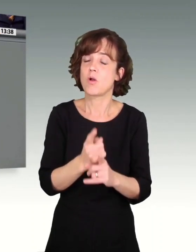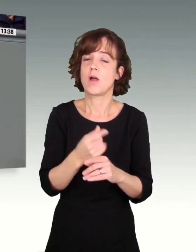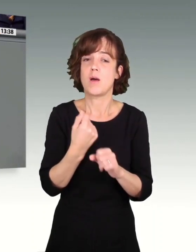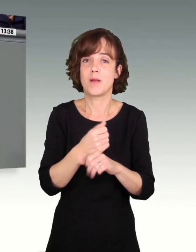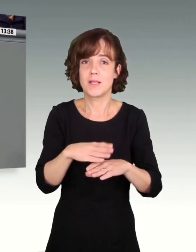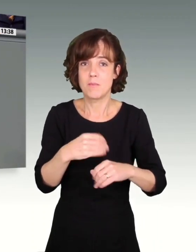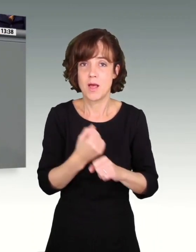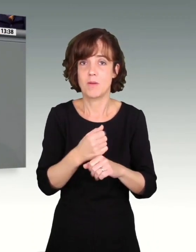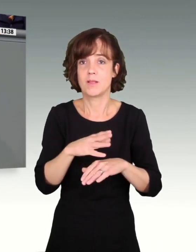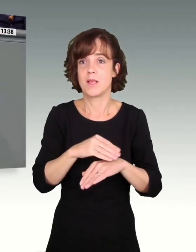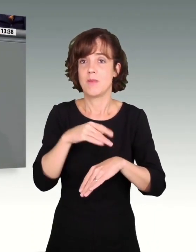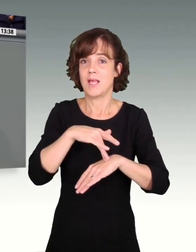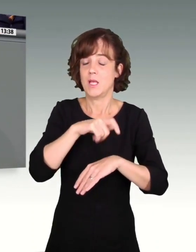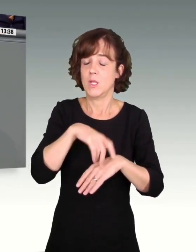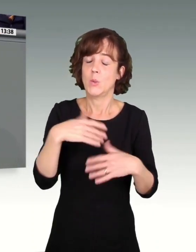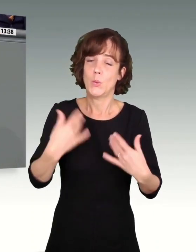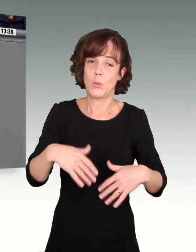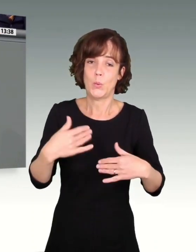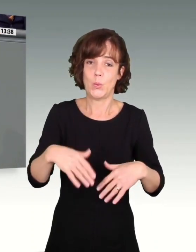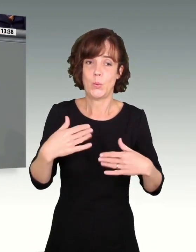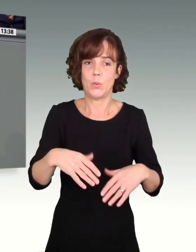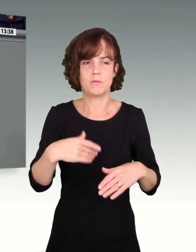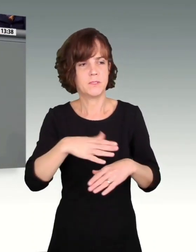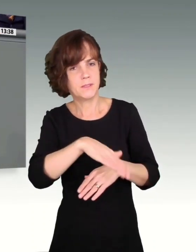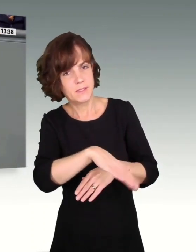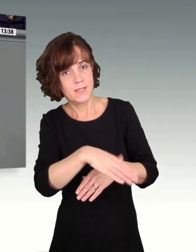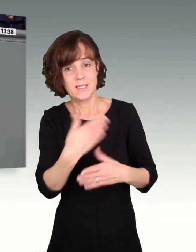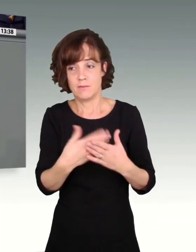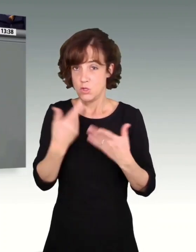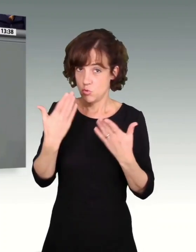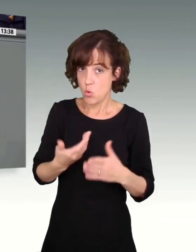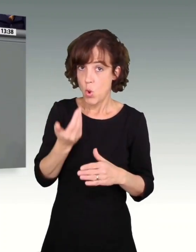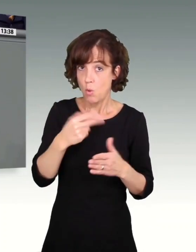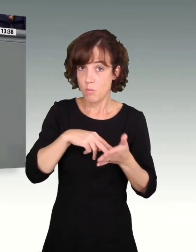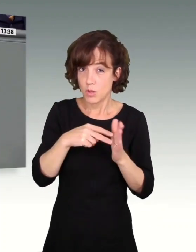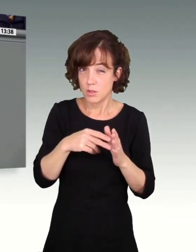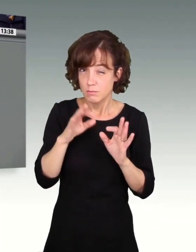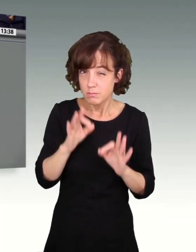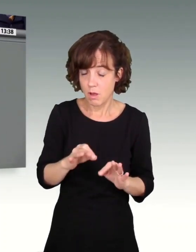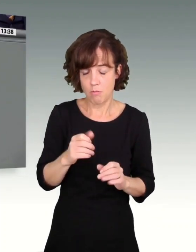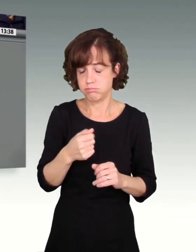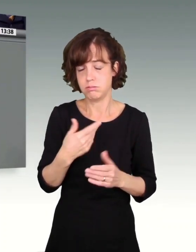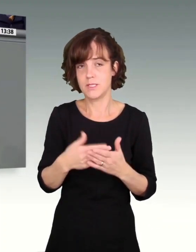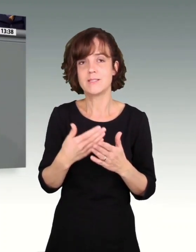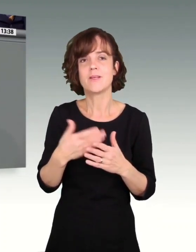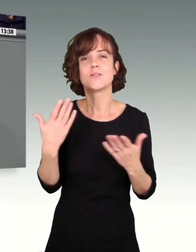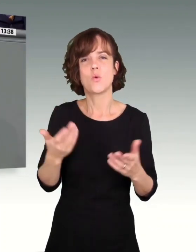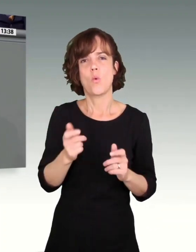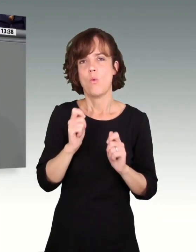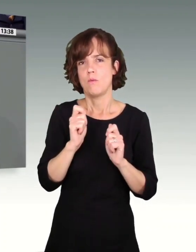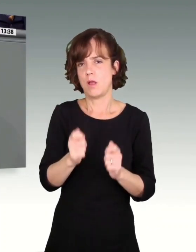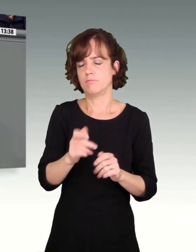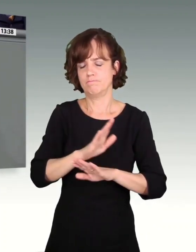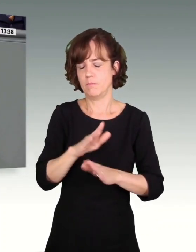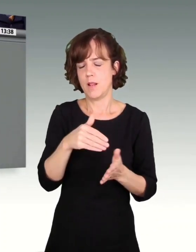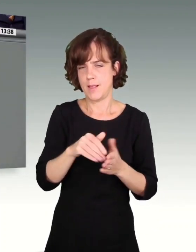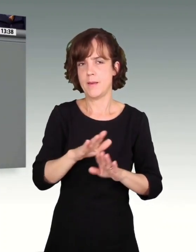Arbeitnehmer, die dort eingesetzt sind. Das kann nicht Ziel einer vernünftigen Lohnpolitik sein. Deshalb lehnen wir diese Pläne hier auf